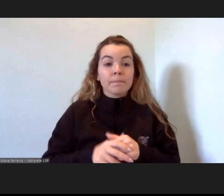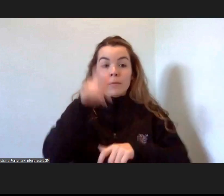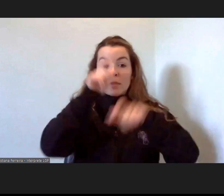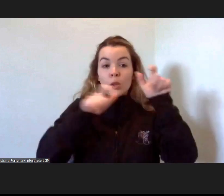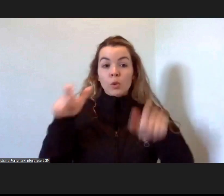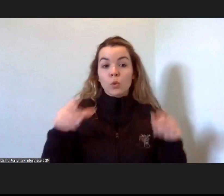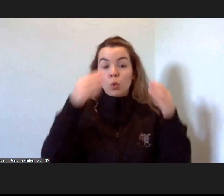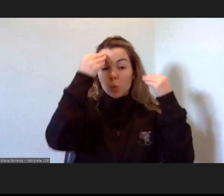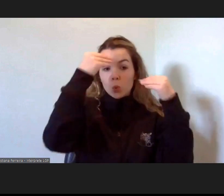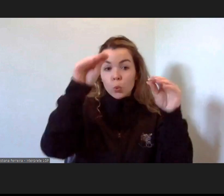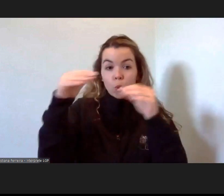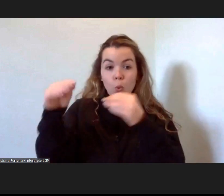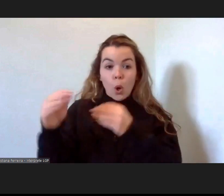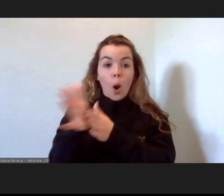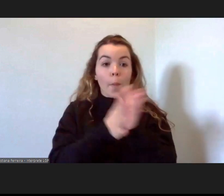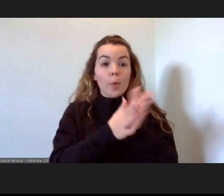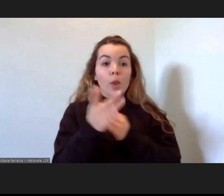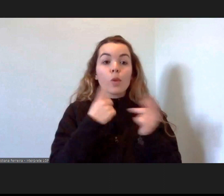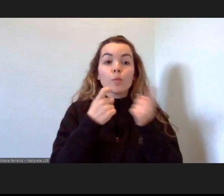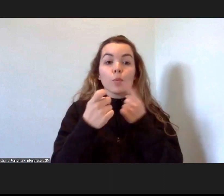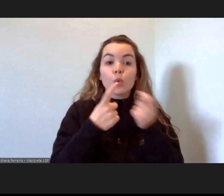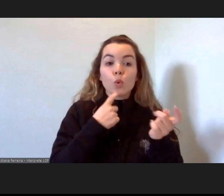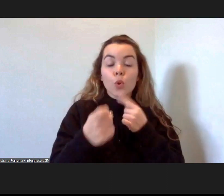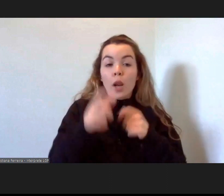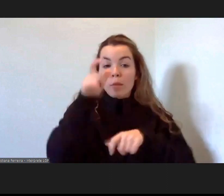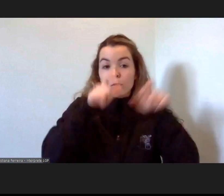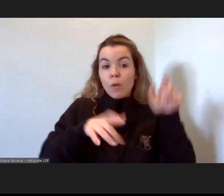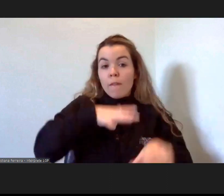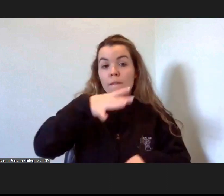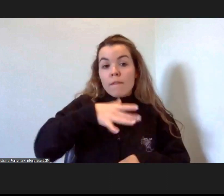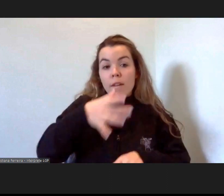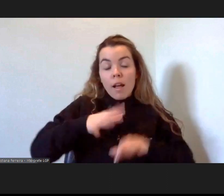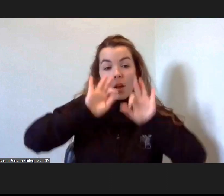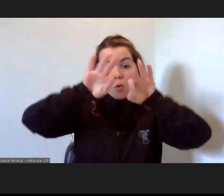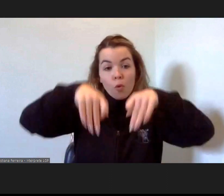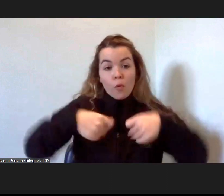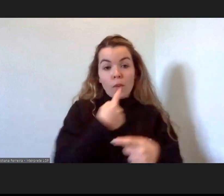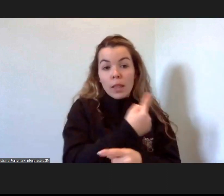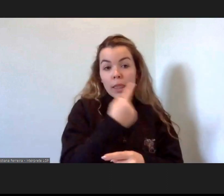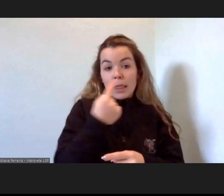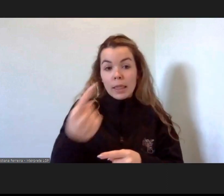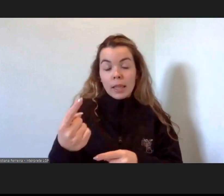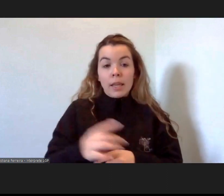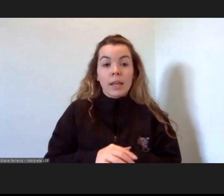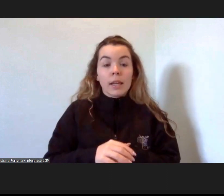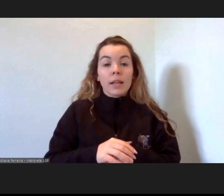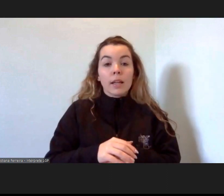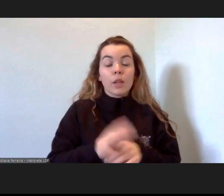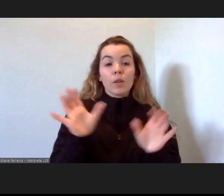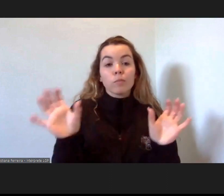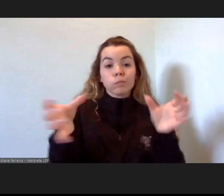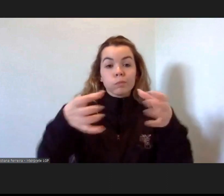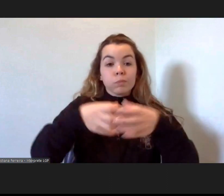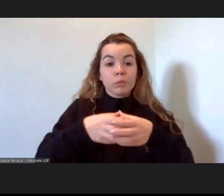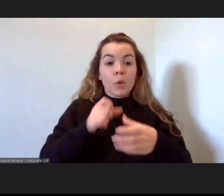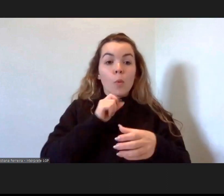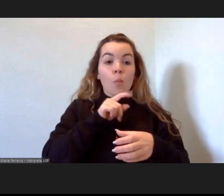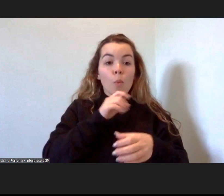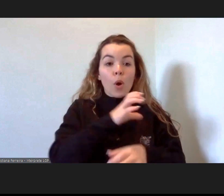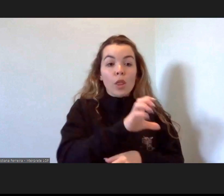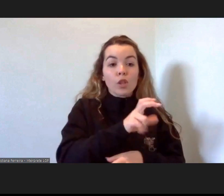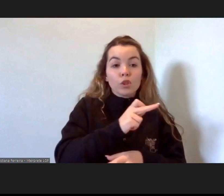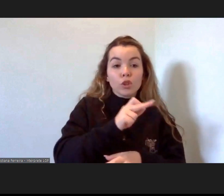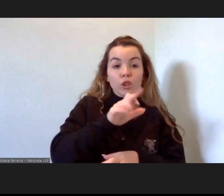a oportunidade de colocar questões aos oradores no final das intervenções, podendo fazê-lo através do chat ou usando a ferramenta